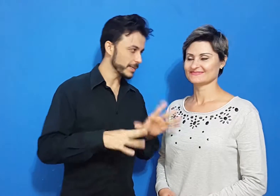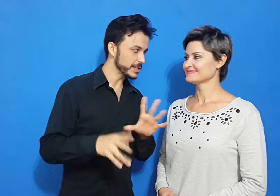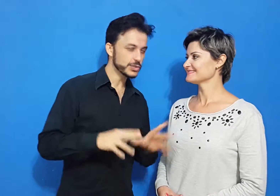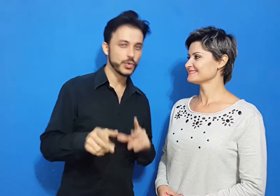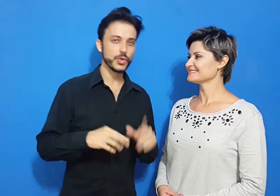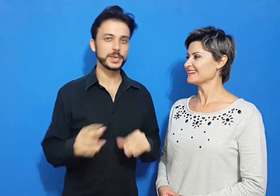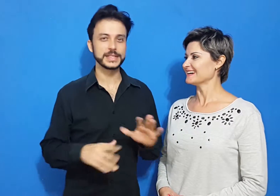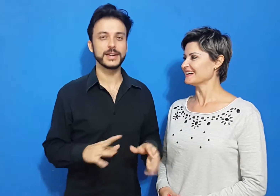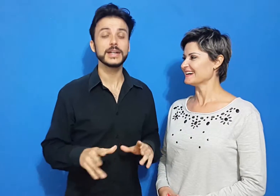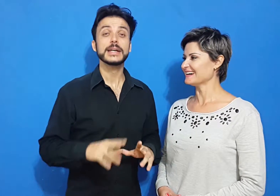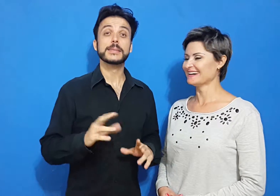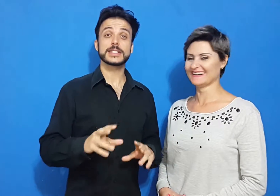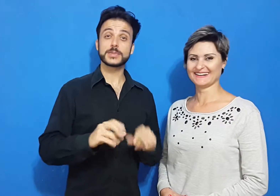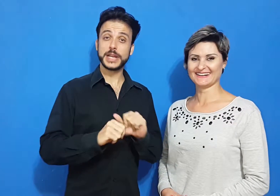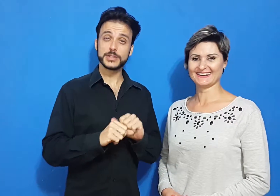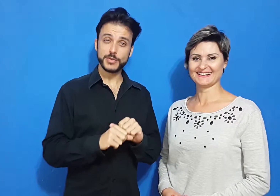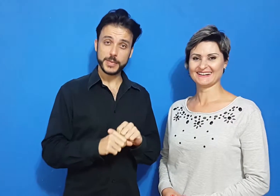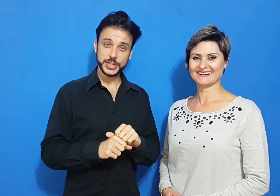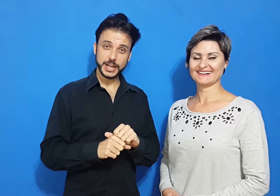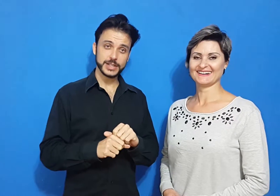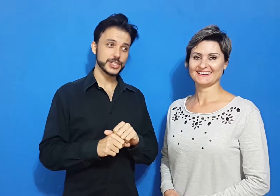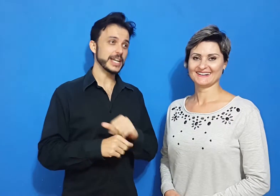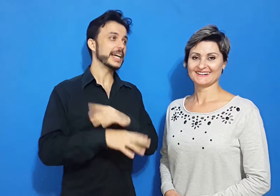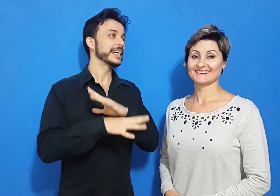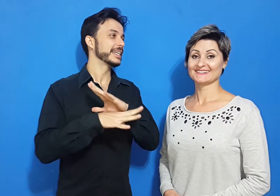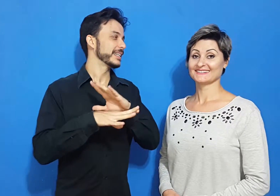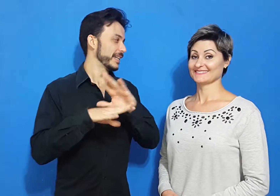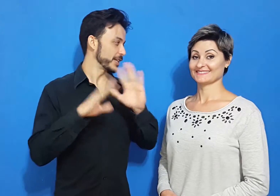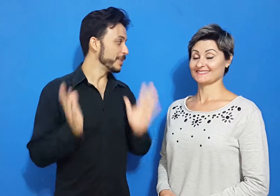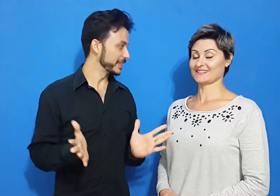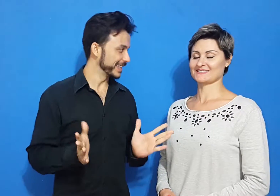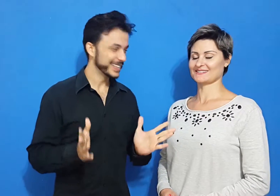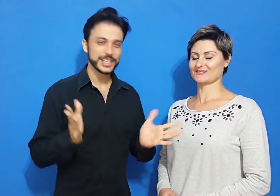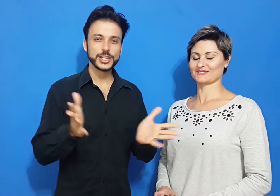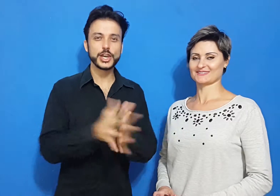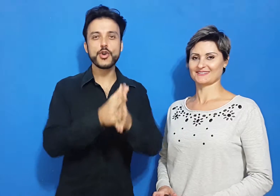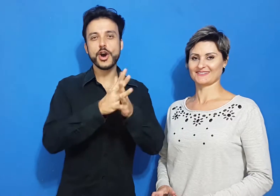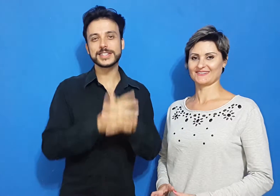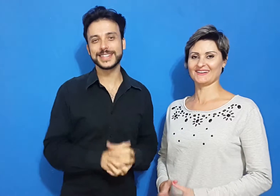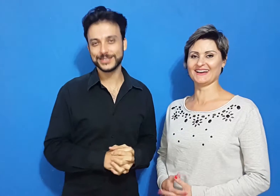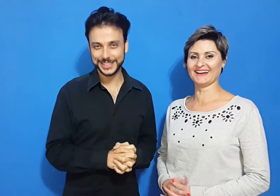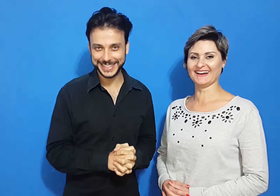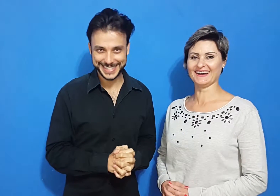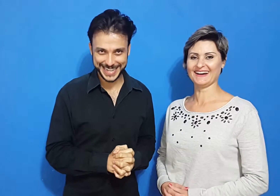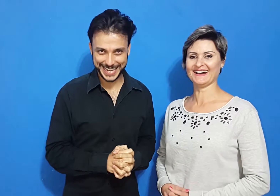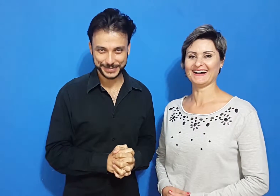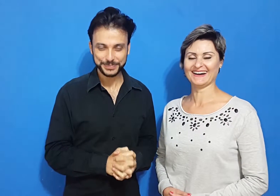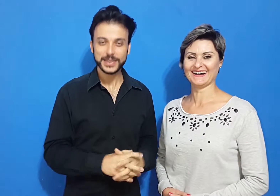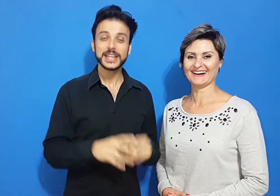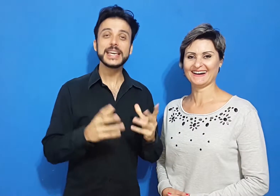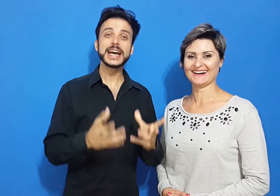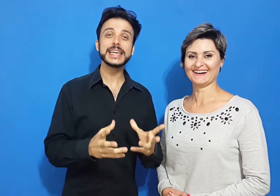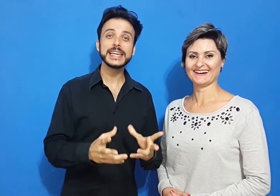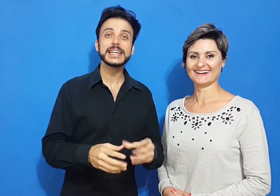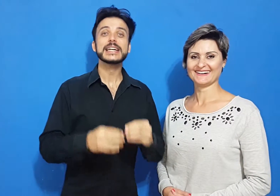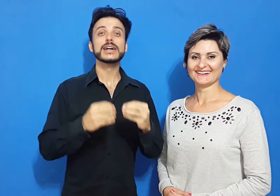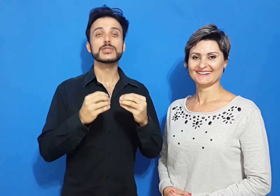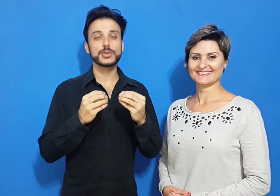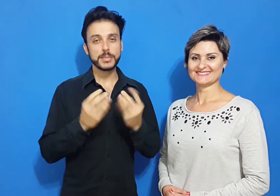homem tem mais desculpa e tal, mas as mulheres, de uma forma geral, elas já admiram que gostam de dançar. E aí, o seu